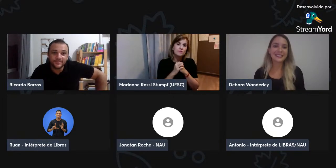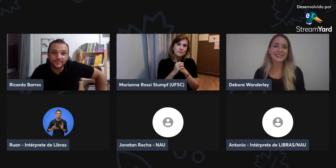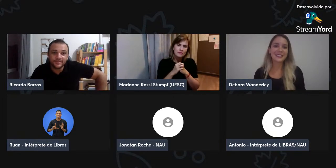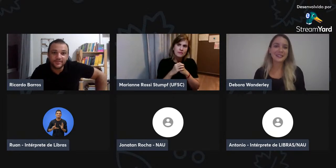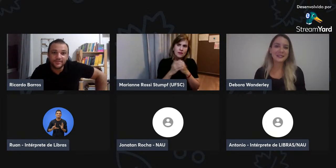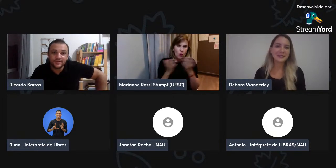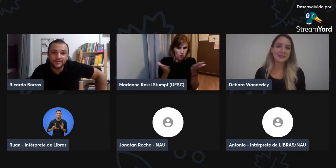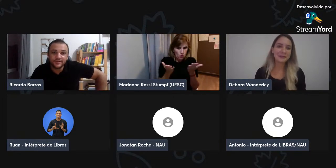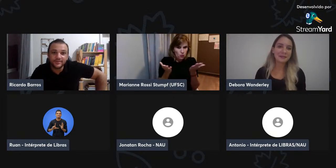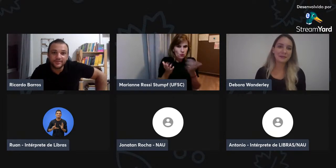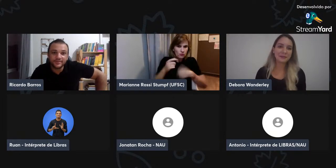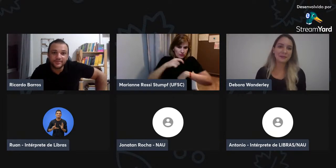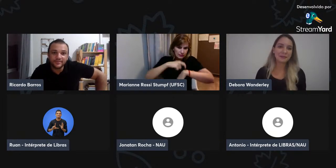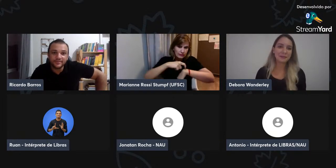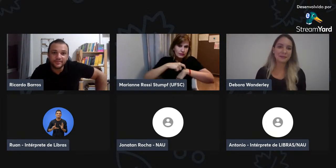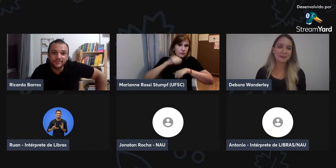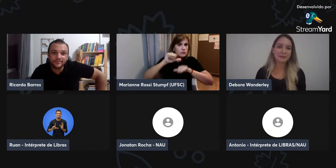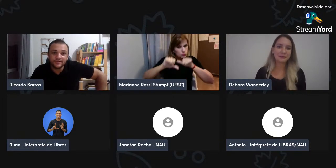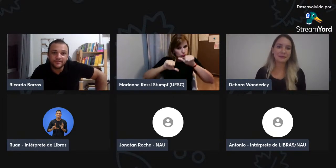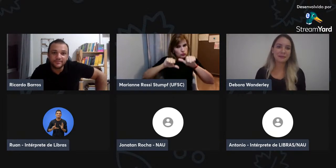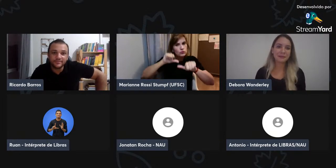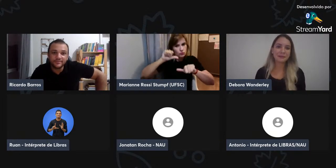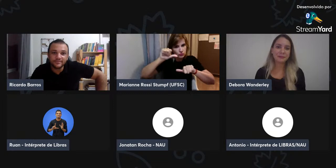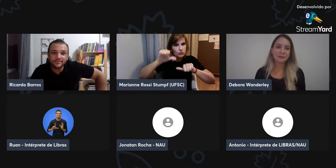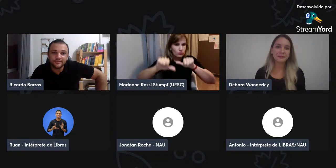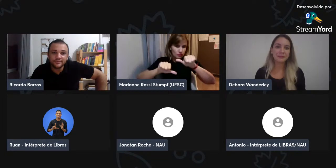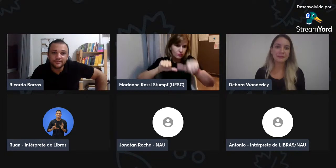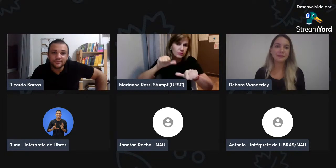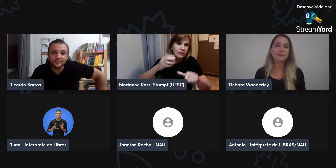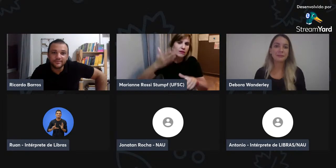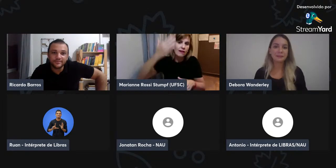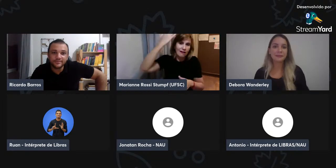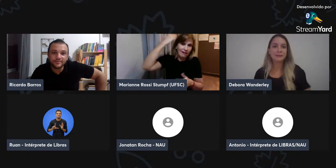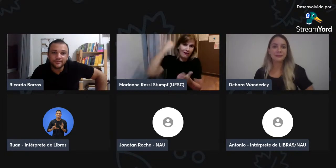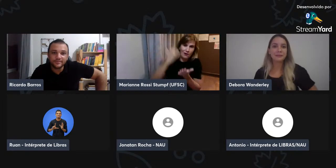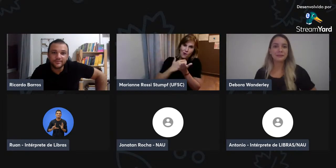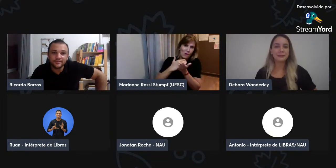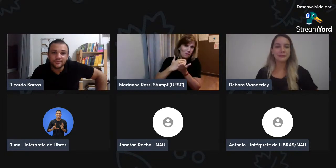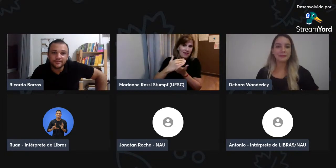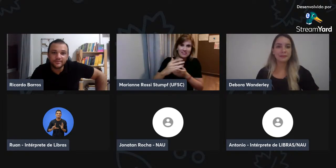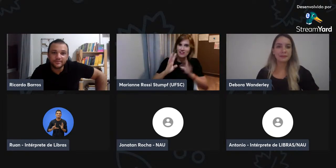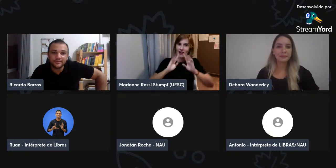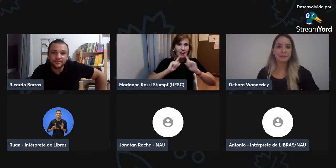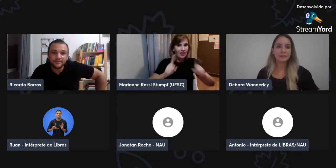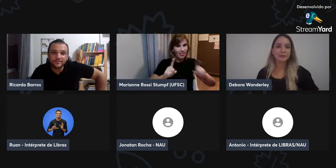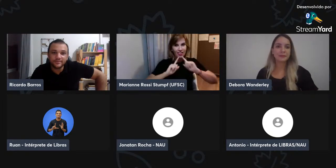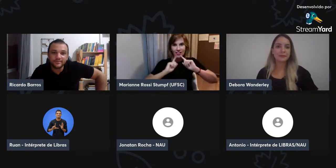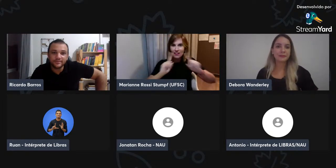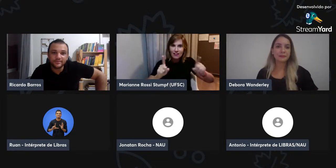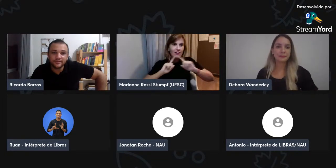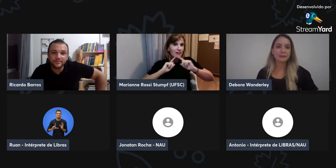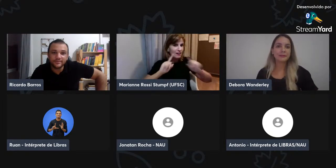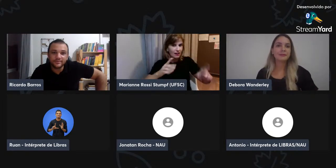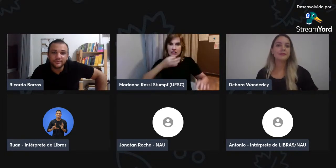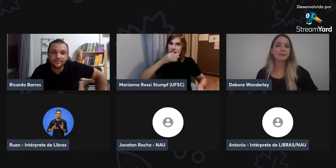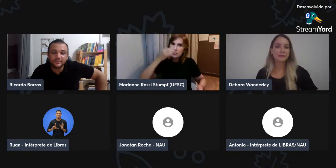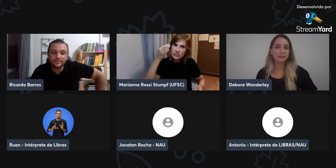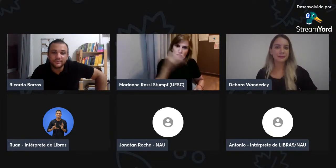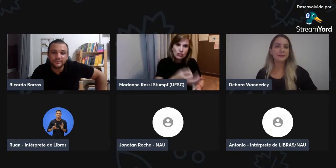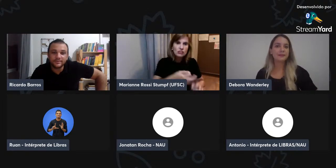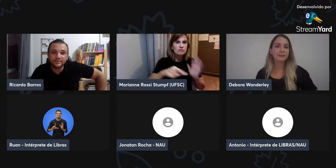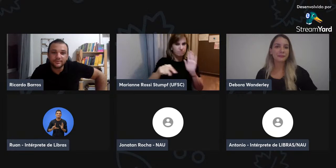o principal é se aplicar aos surdos, então, por exemplo, hoje está mudando, antigamente, no começo,